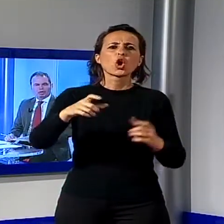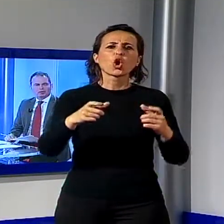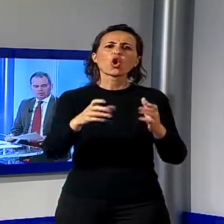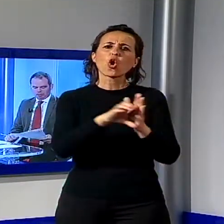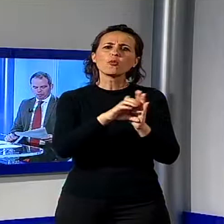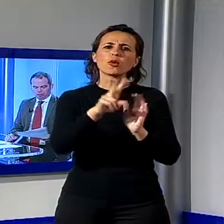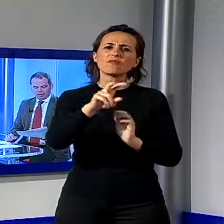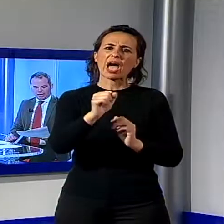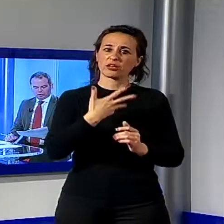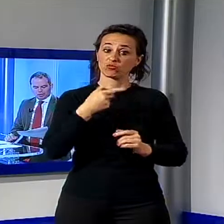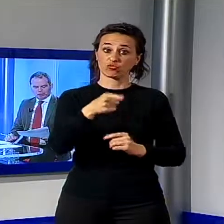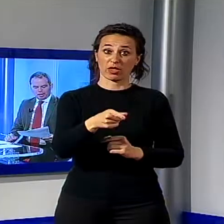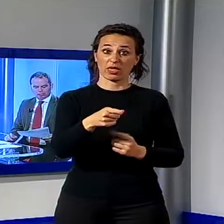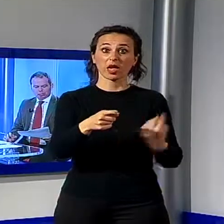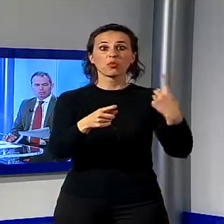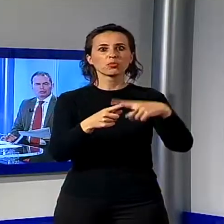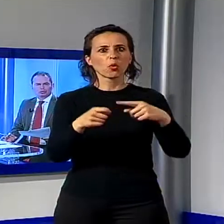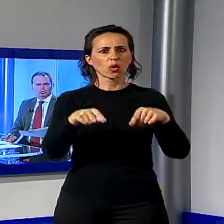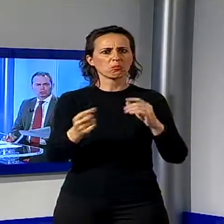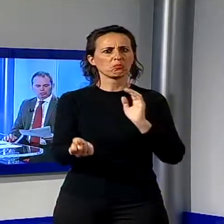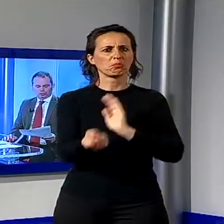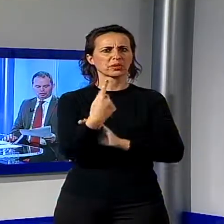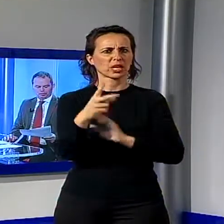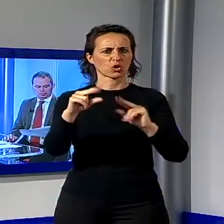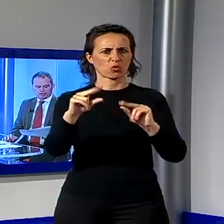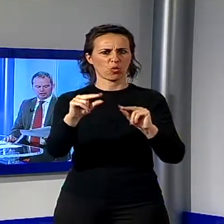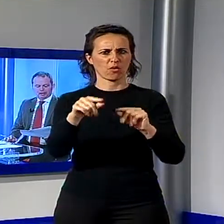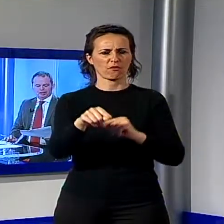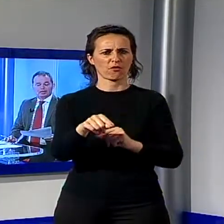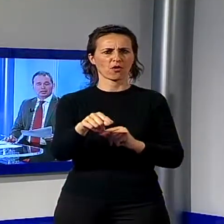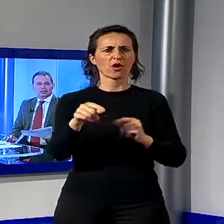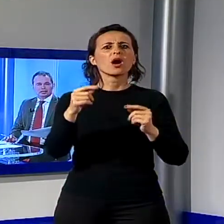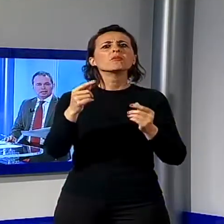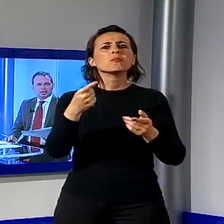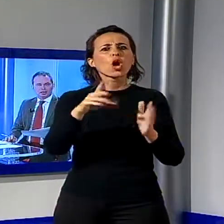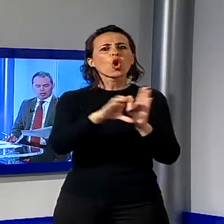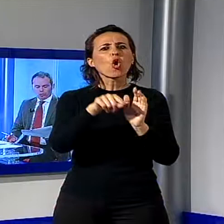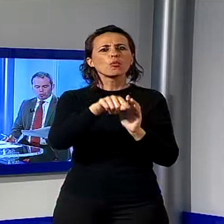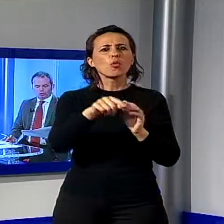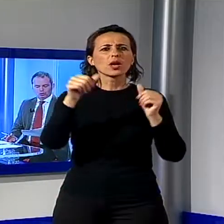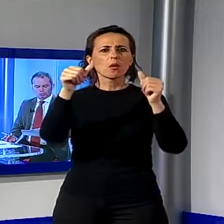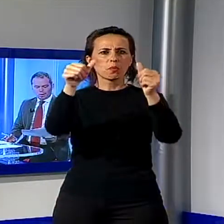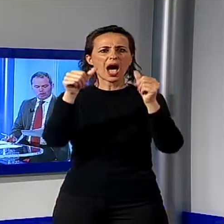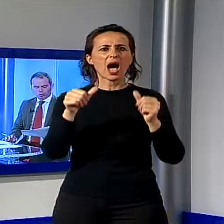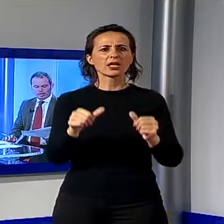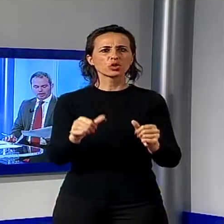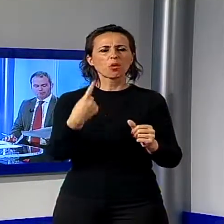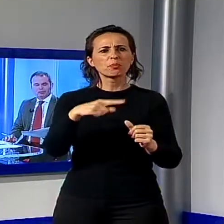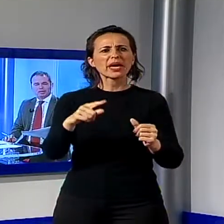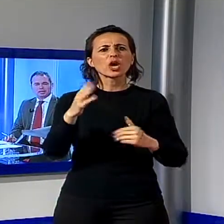infatti pubblicato un bando per uno studio di fattibilità per realizzare una cupola subacquea che permetta